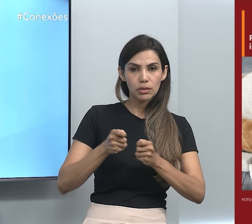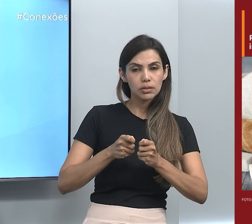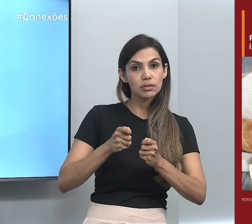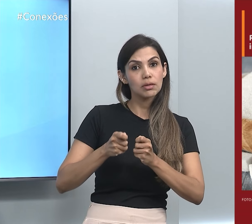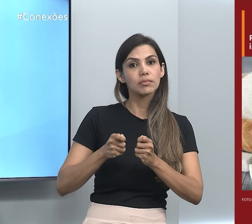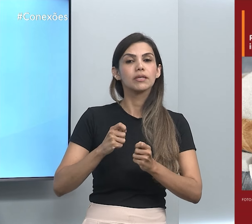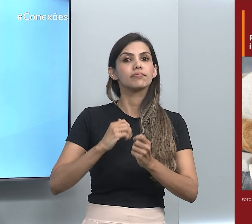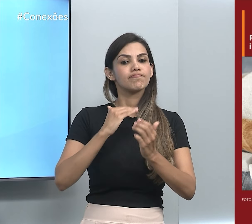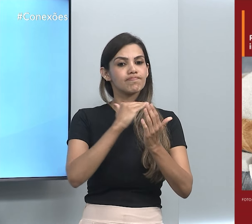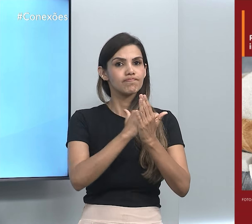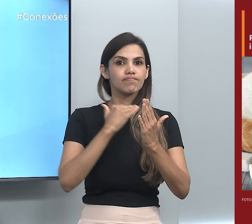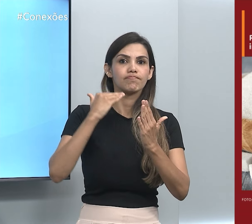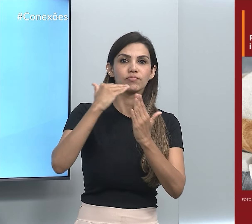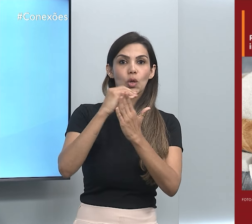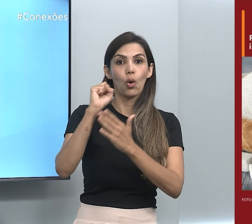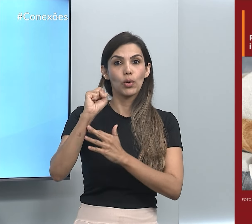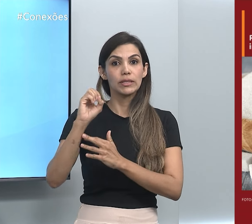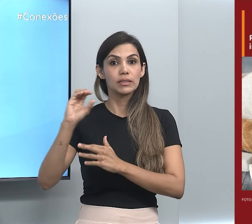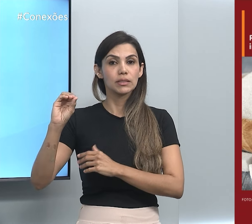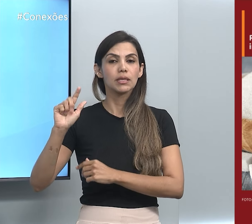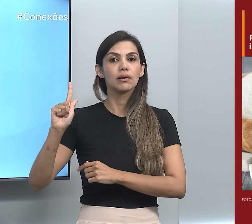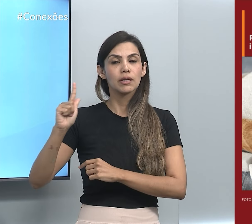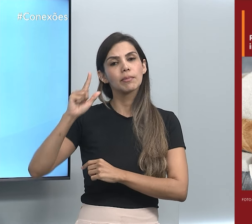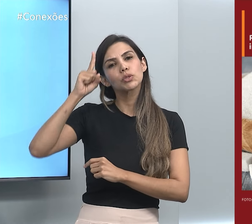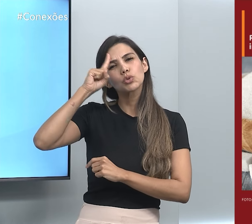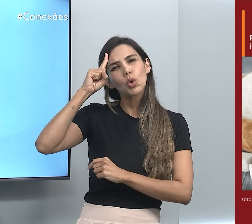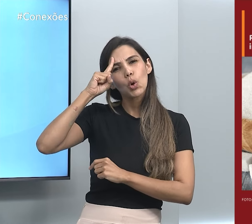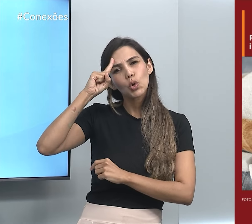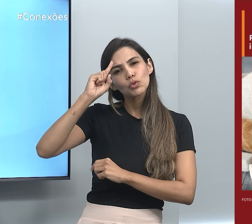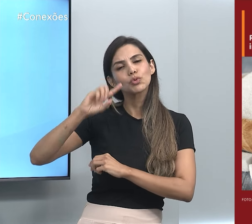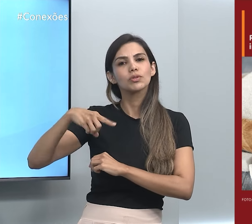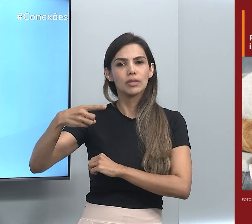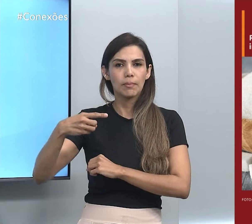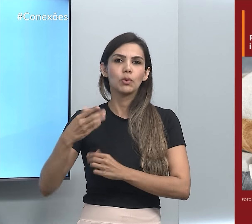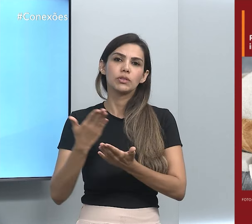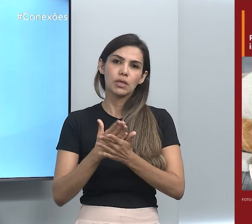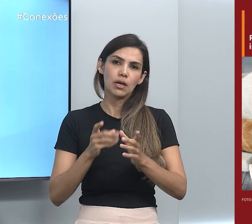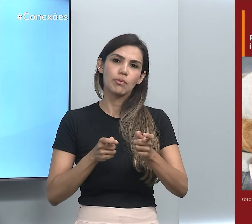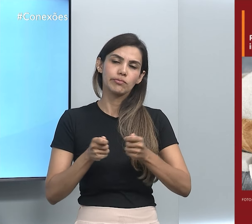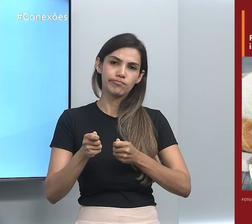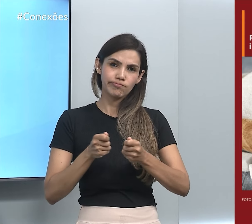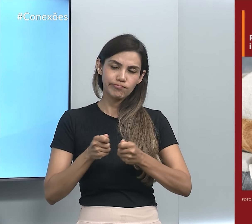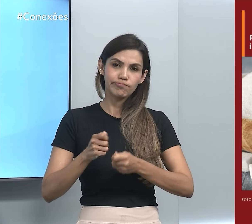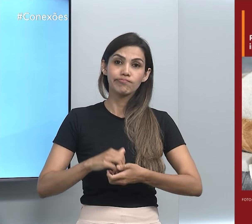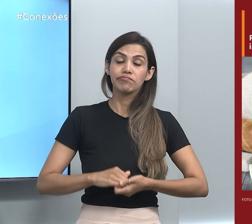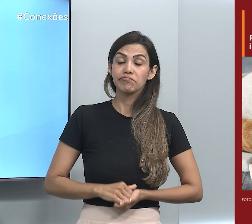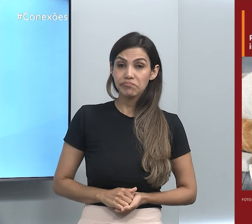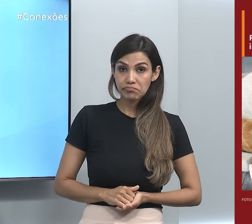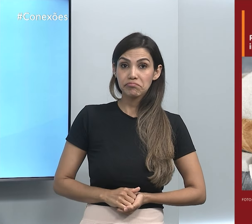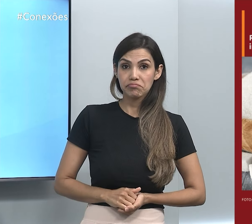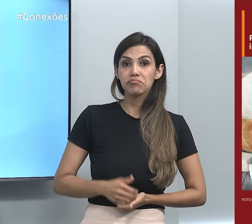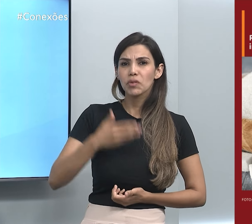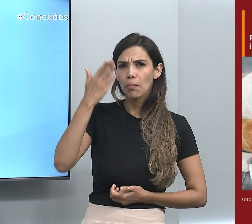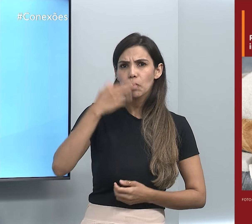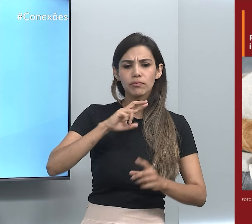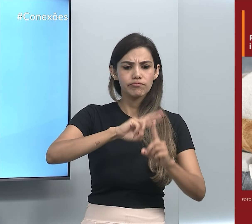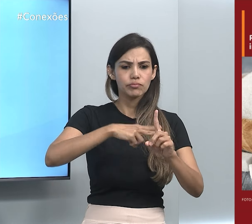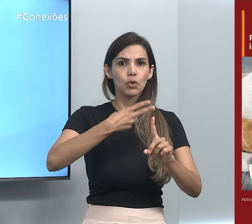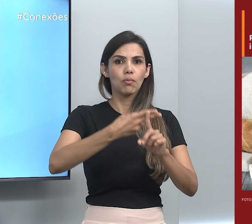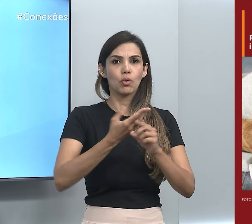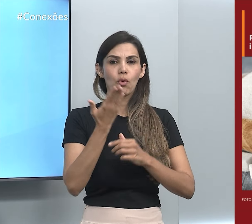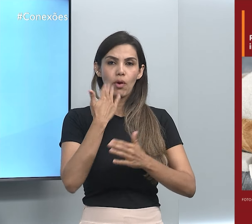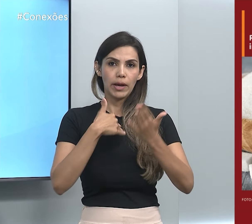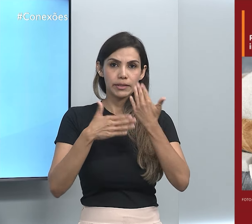80 gramas por dia depois do racionamento, o que então apresenta que praticamente dobrou o consumo.